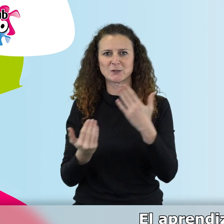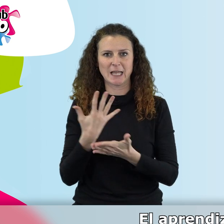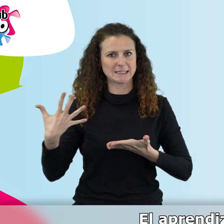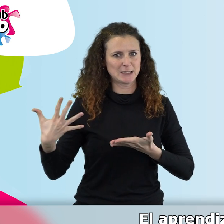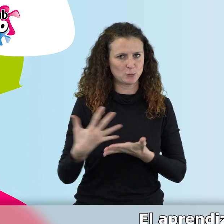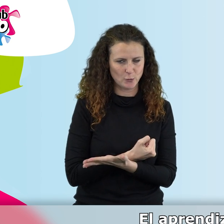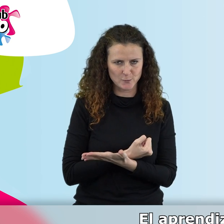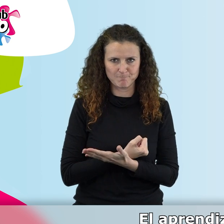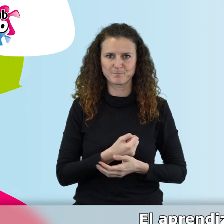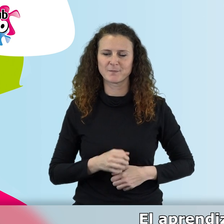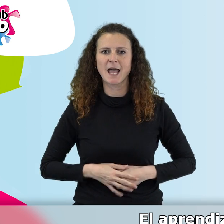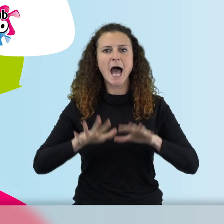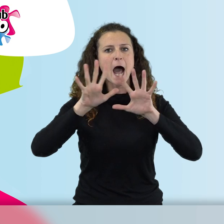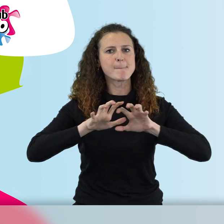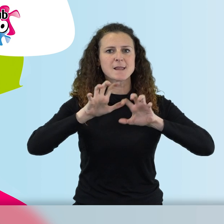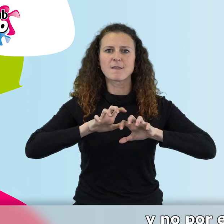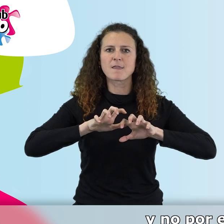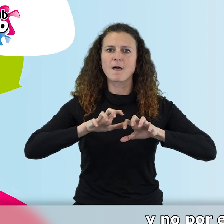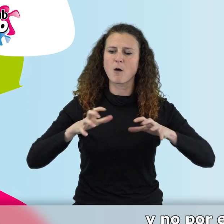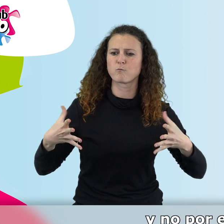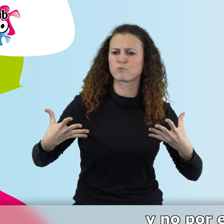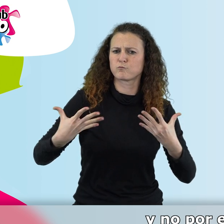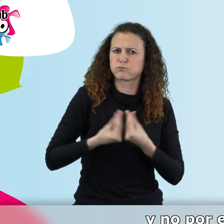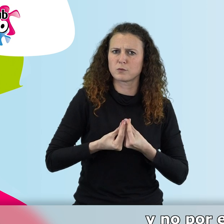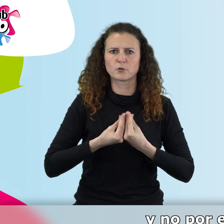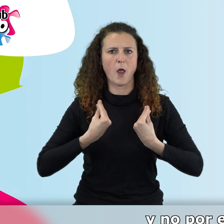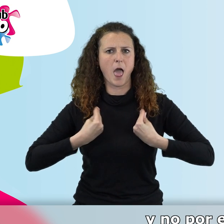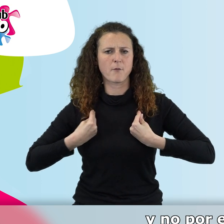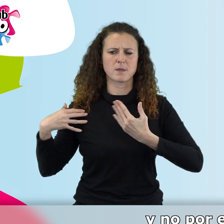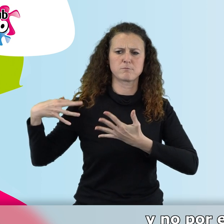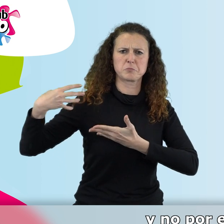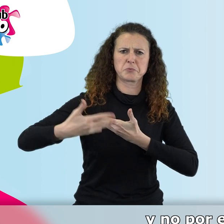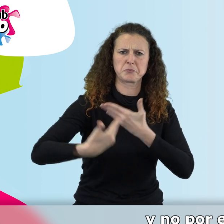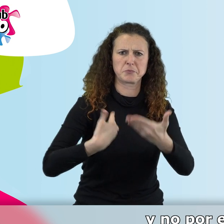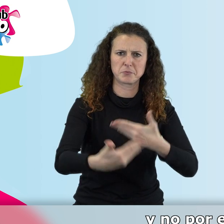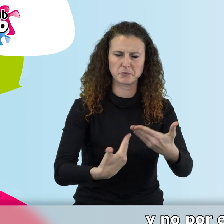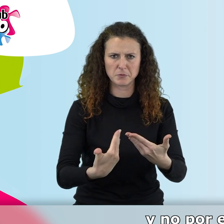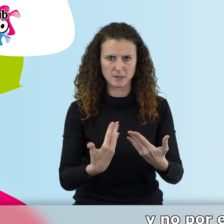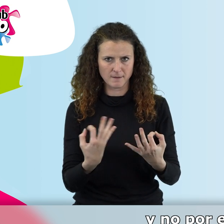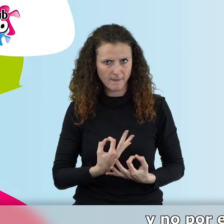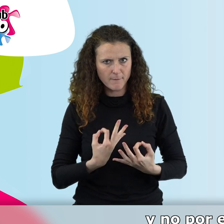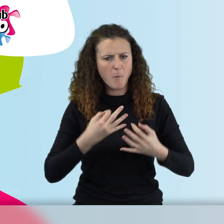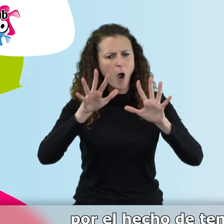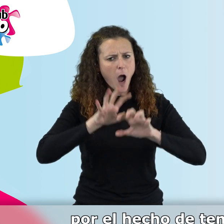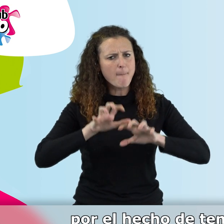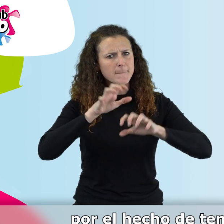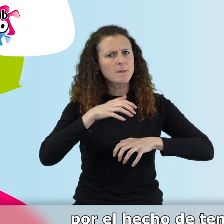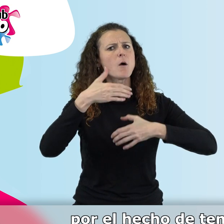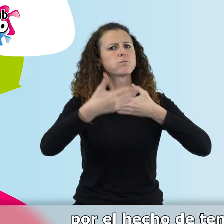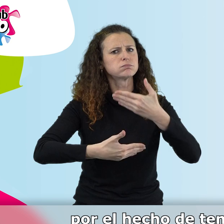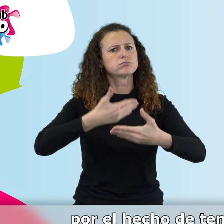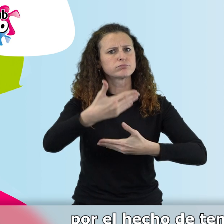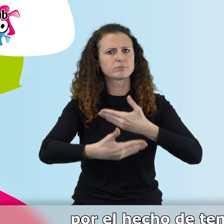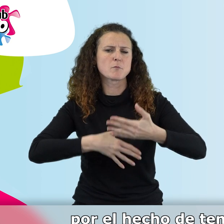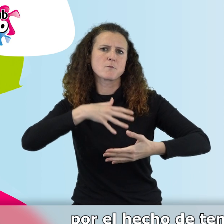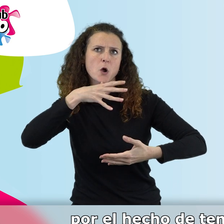parte de nuestra vida y no por ello deberíamos dejar de aprender por el hecho